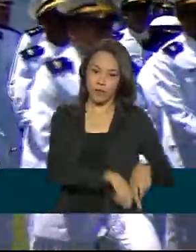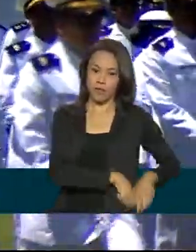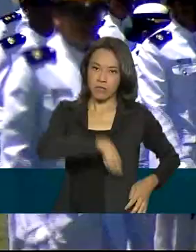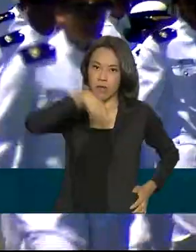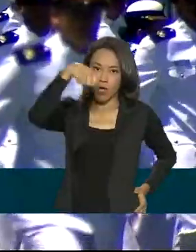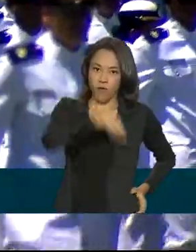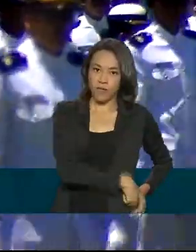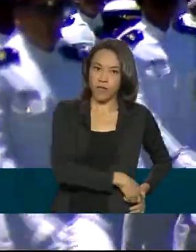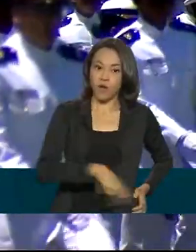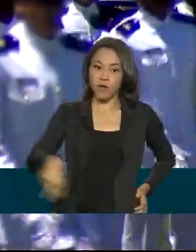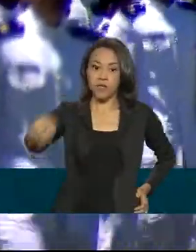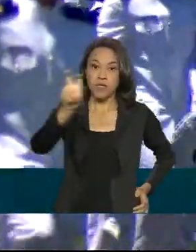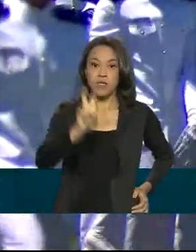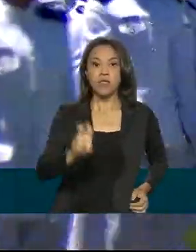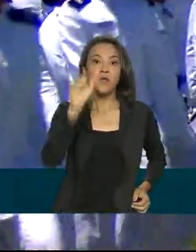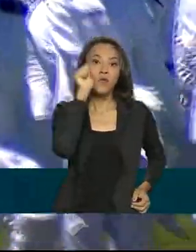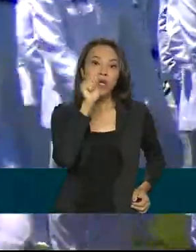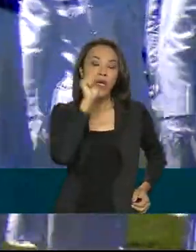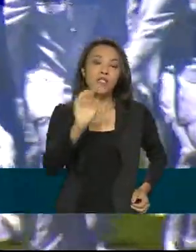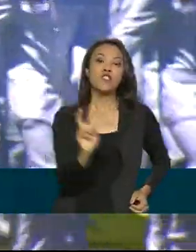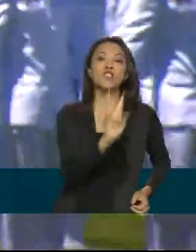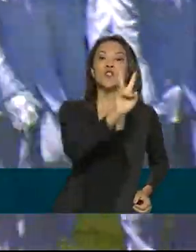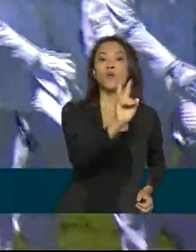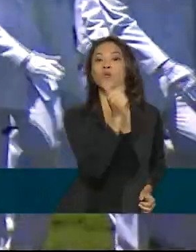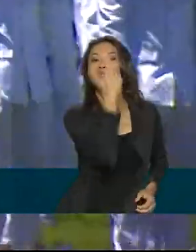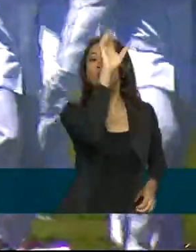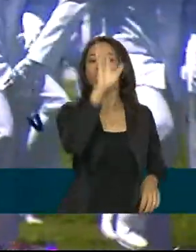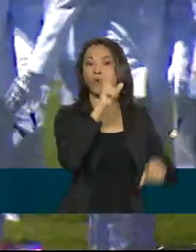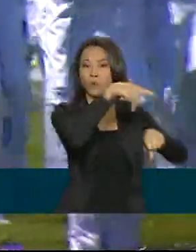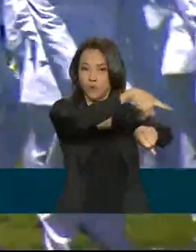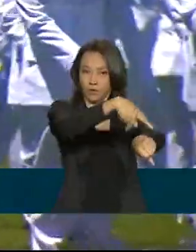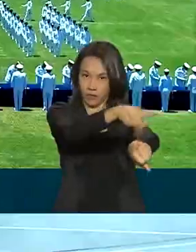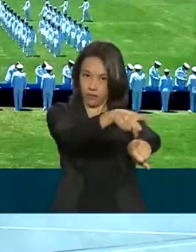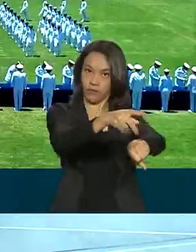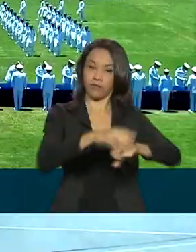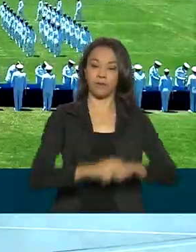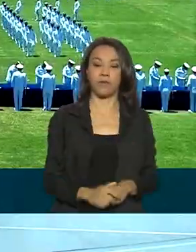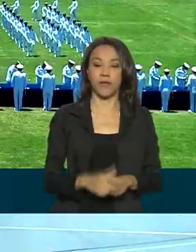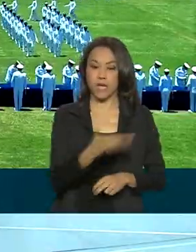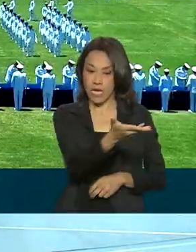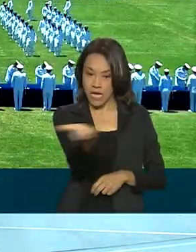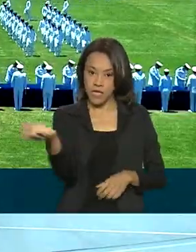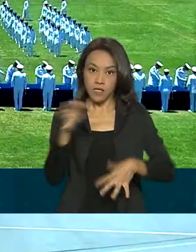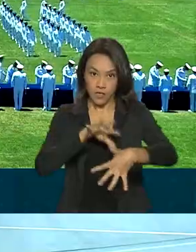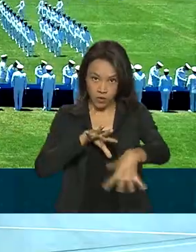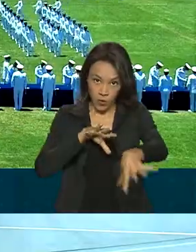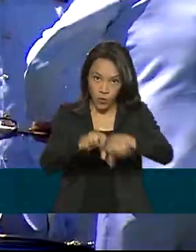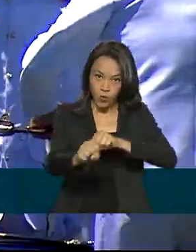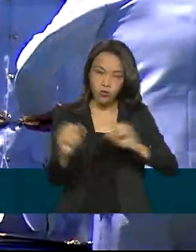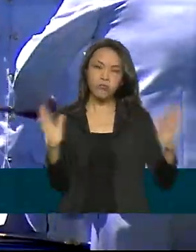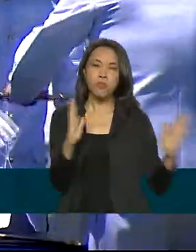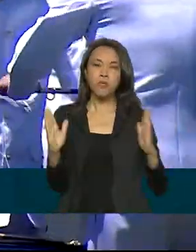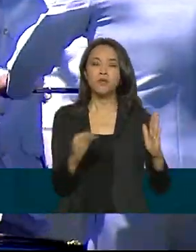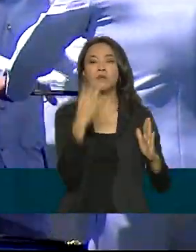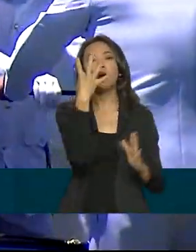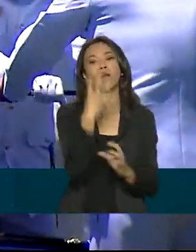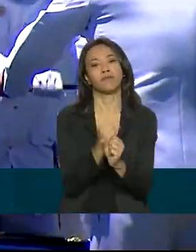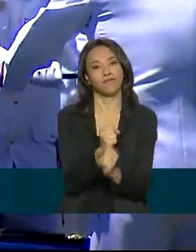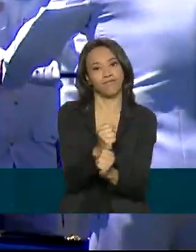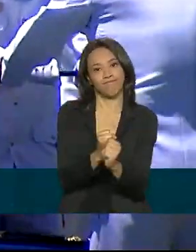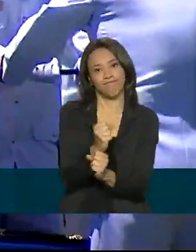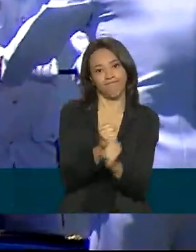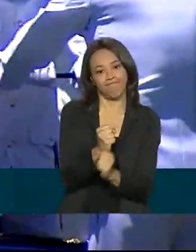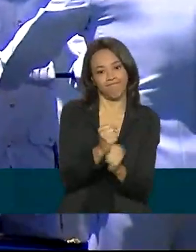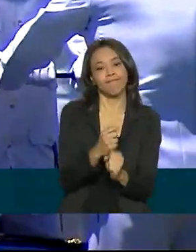mulheres e dois aspirantes estrangeiros, de Cabo Verde e do Senegal. O curso de formação teve a duração de quatro anos,